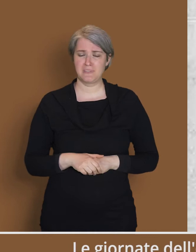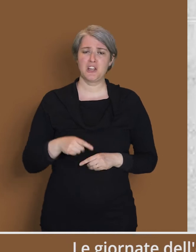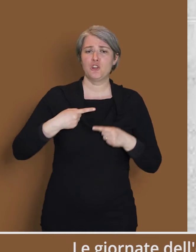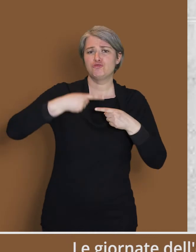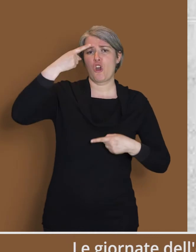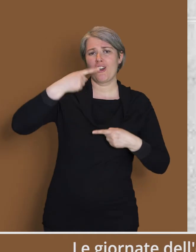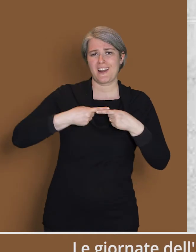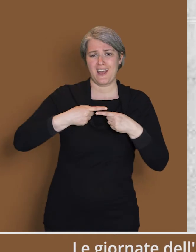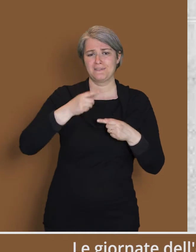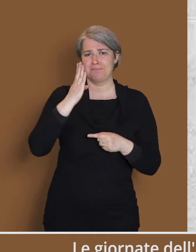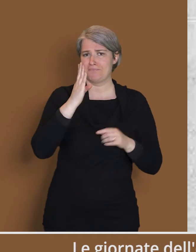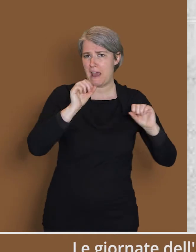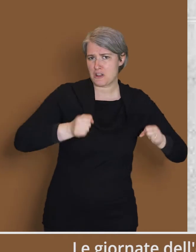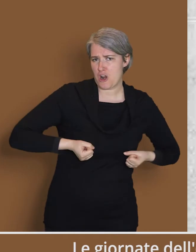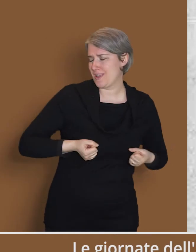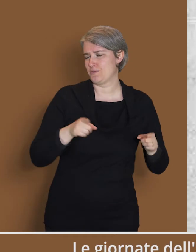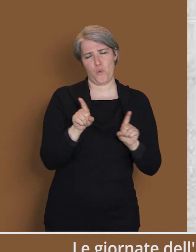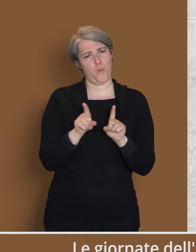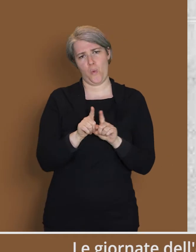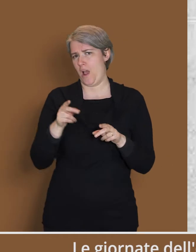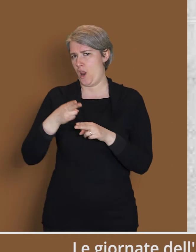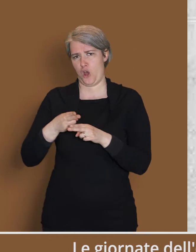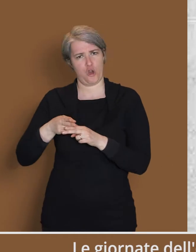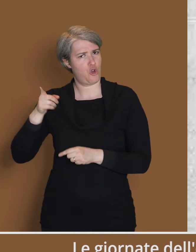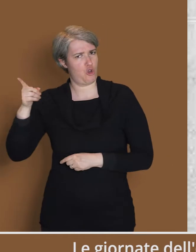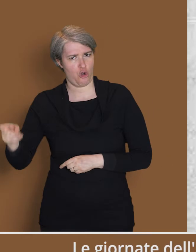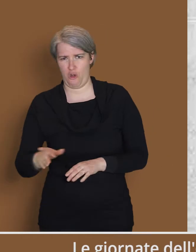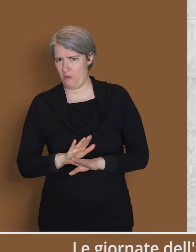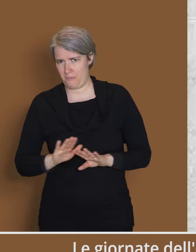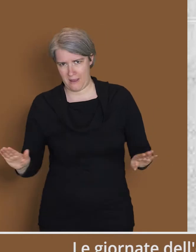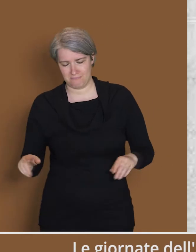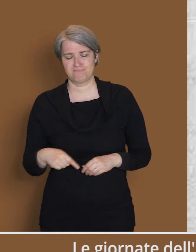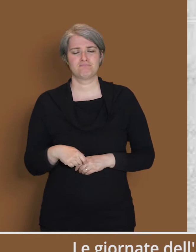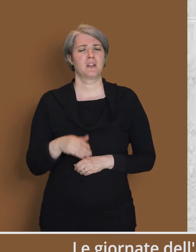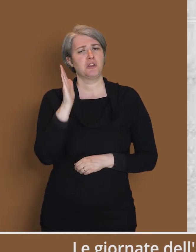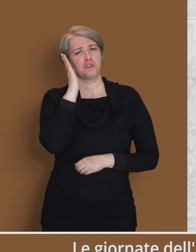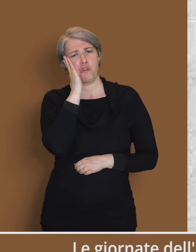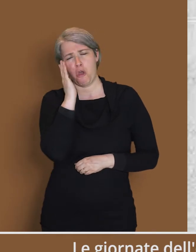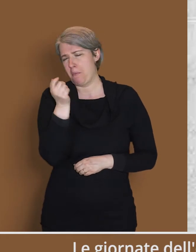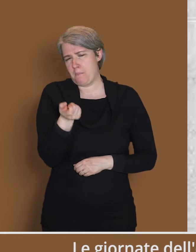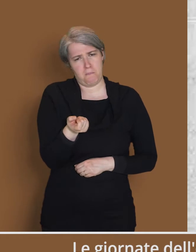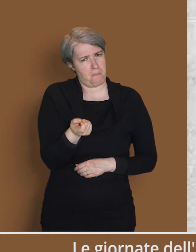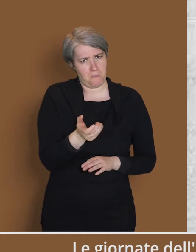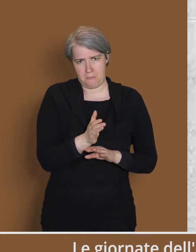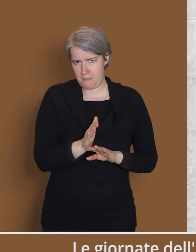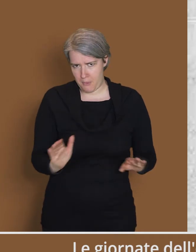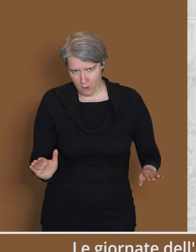Le giornate dell'onorevole Giolitti a Bardonecchia sono di poco dissimili da quelle che egli passa alla capitale.